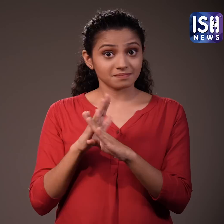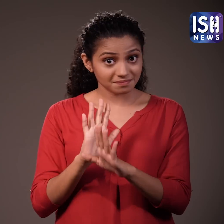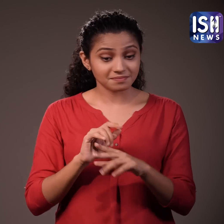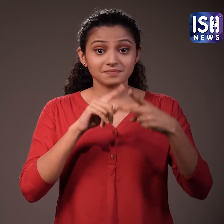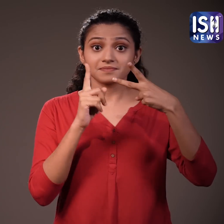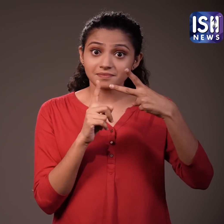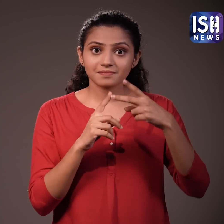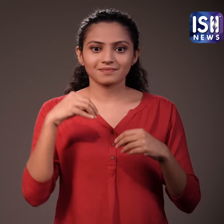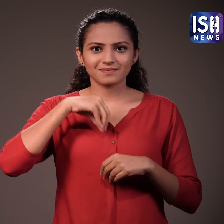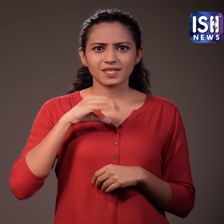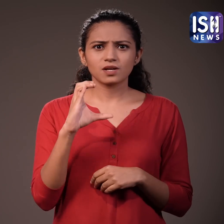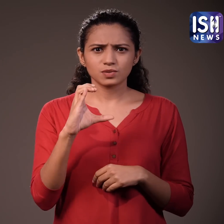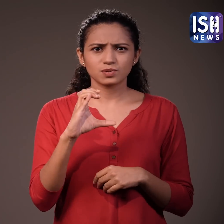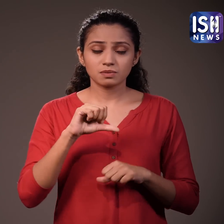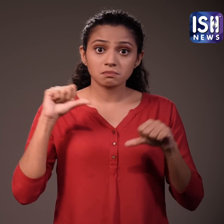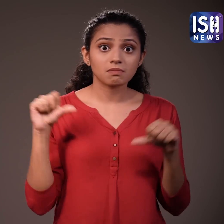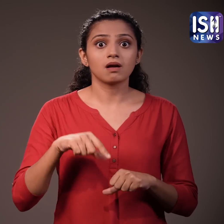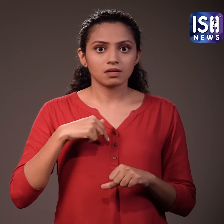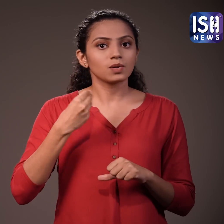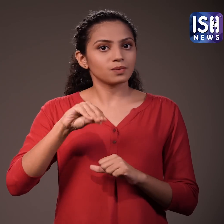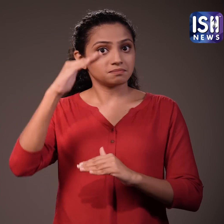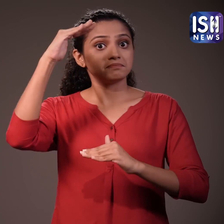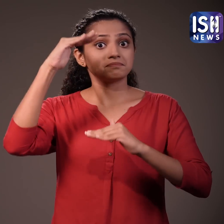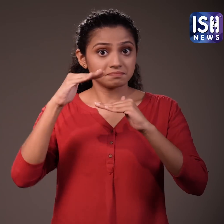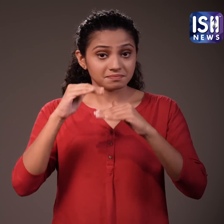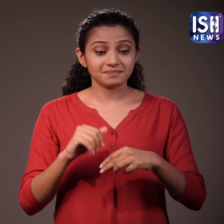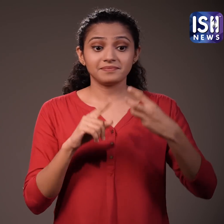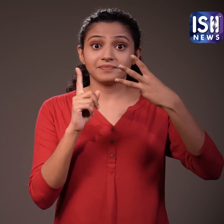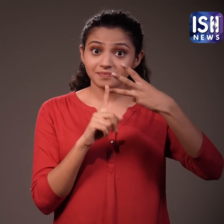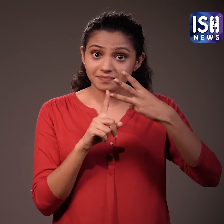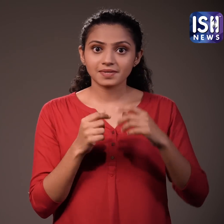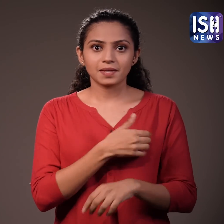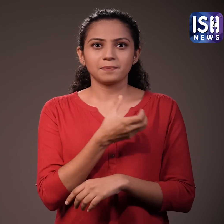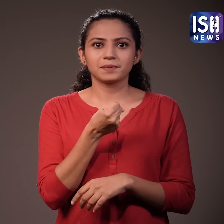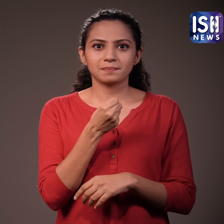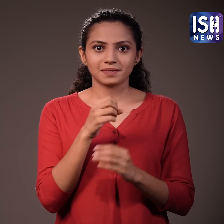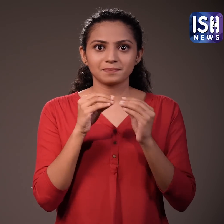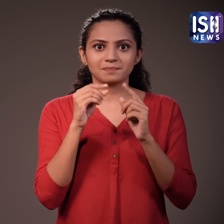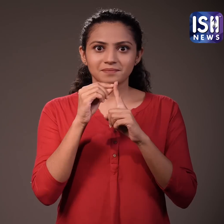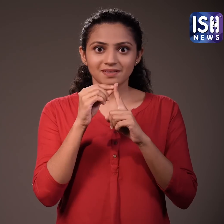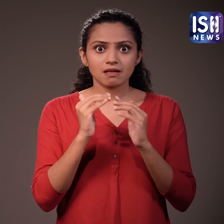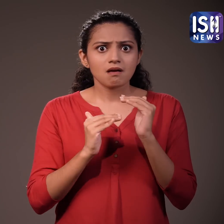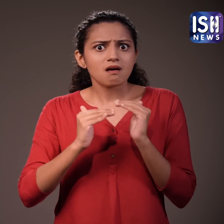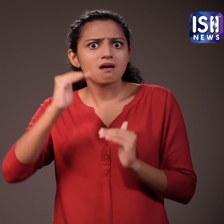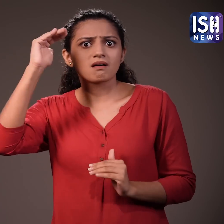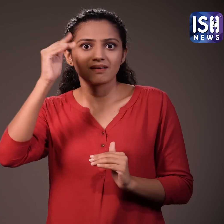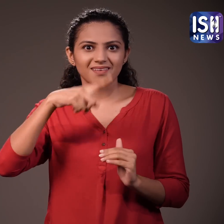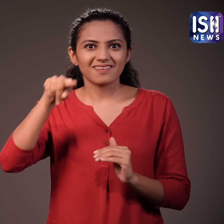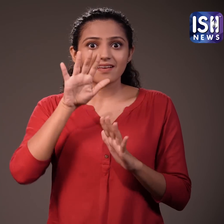ये कोलेस्ट्रॉल के उच्छ स्थर को कम करने में भी मदद करता है और रक्तचाप को भी सामान्य सीमा तक कम कर सकता है